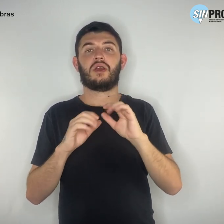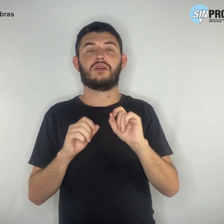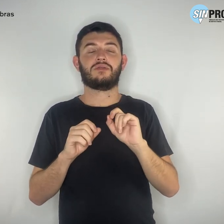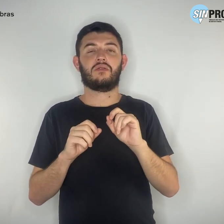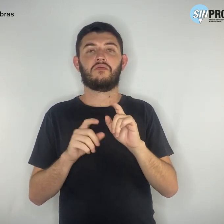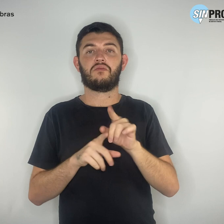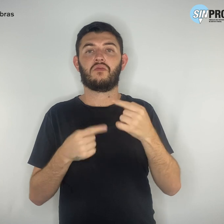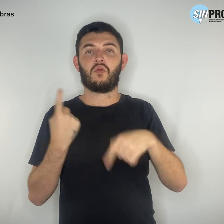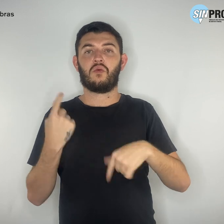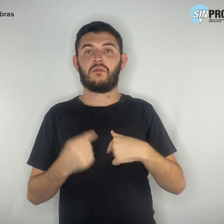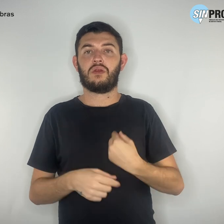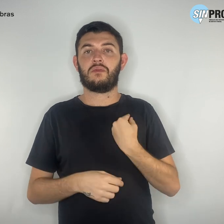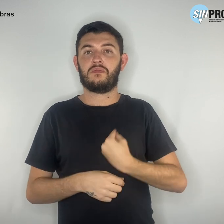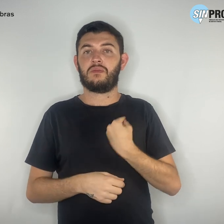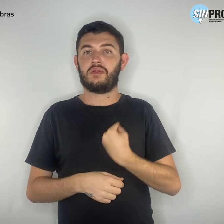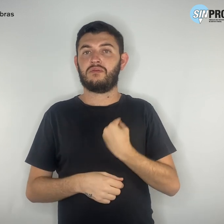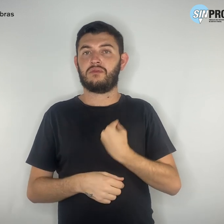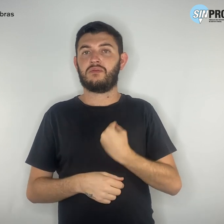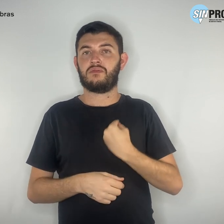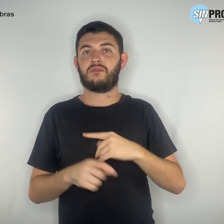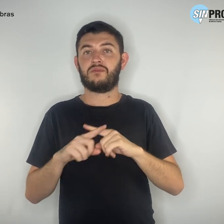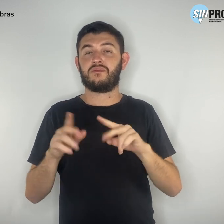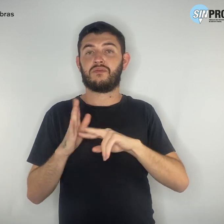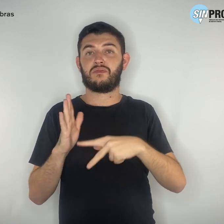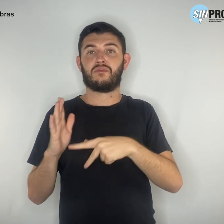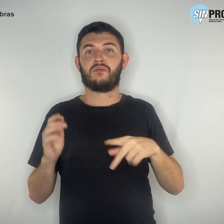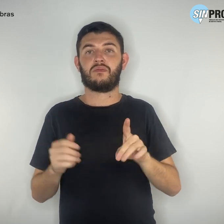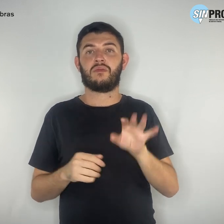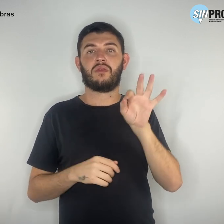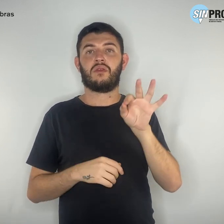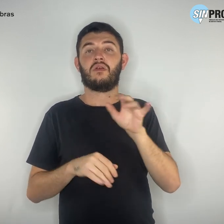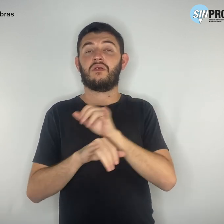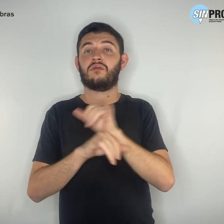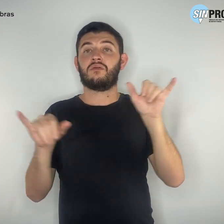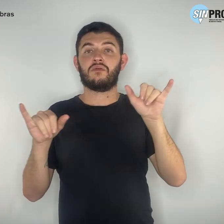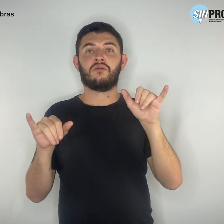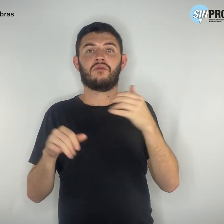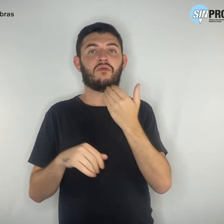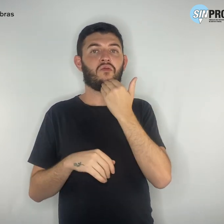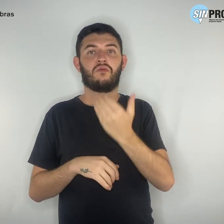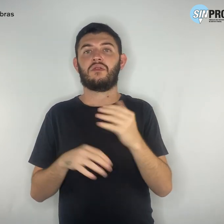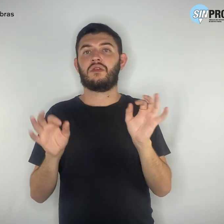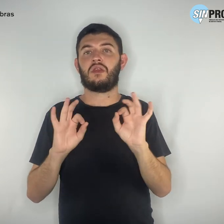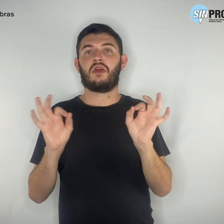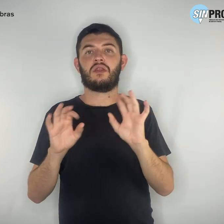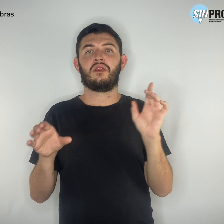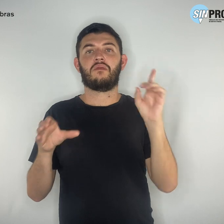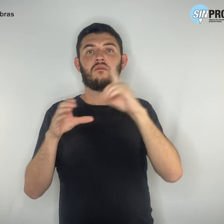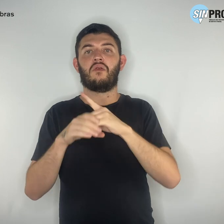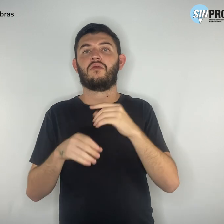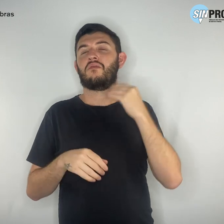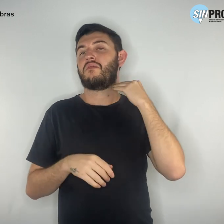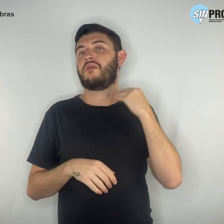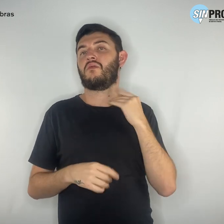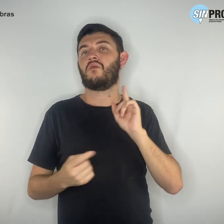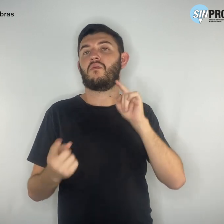O Simpro ainda reforça que não solicita qualquer depósito bancário para liberação de